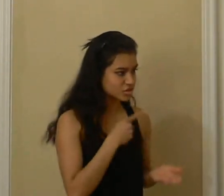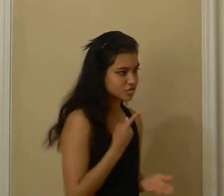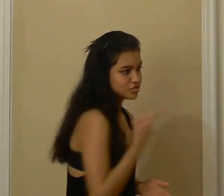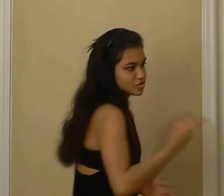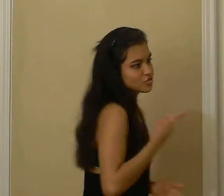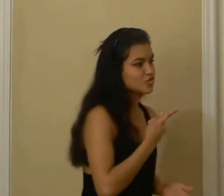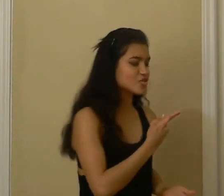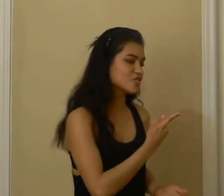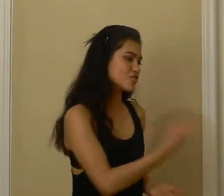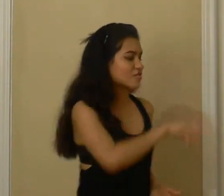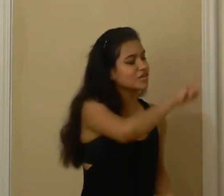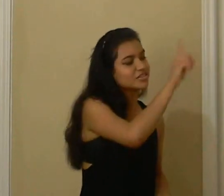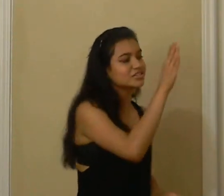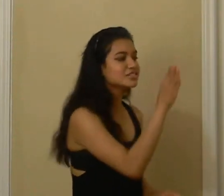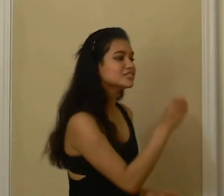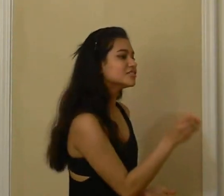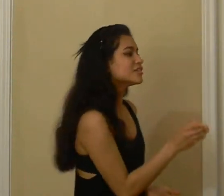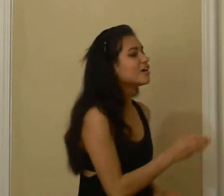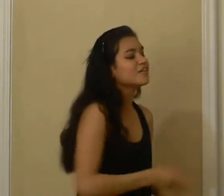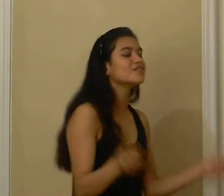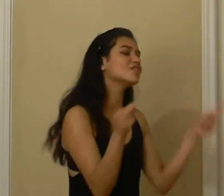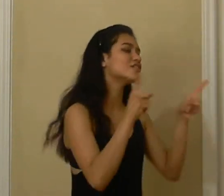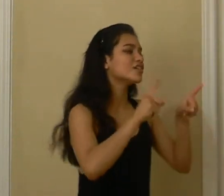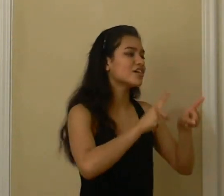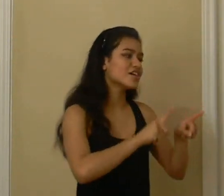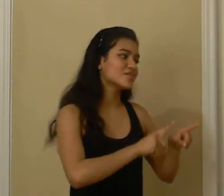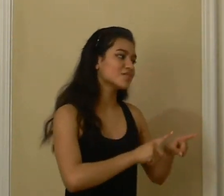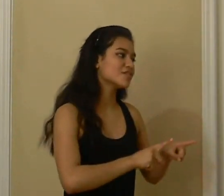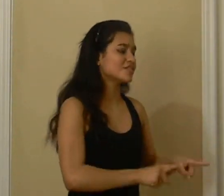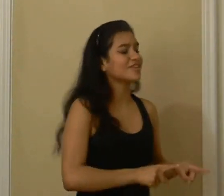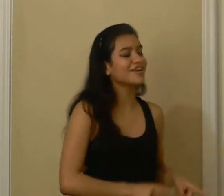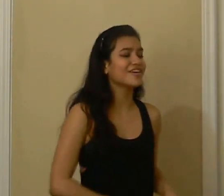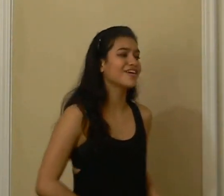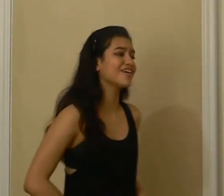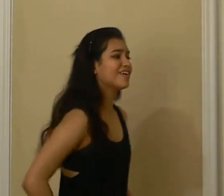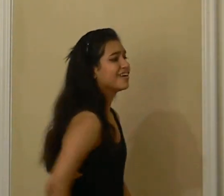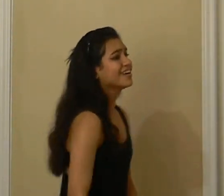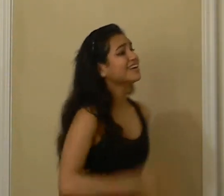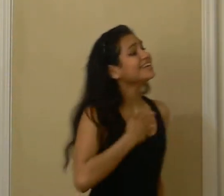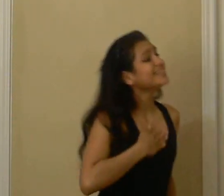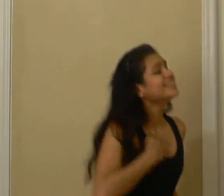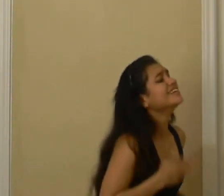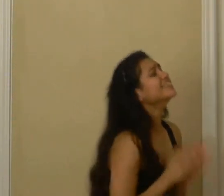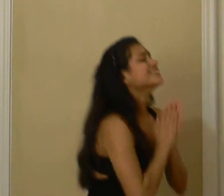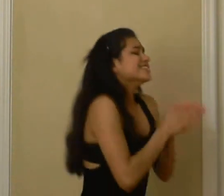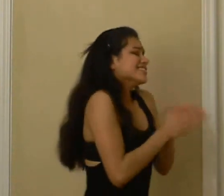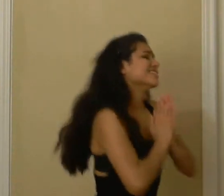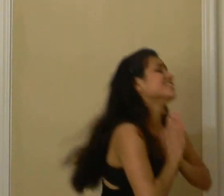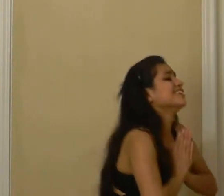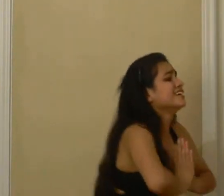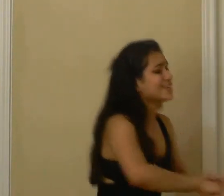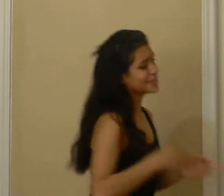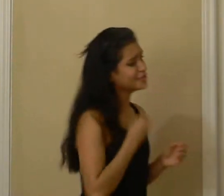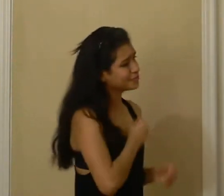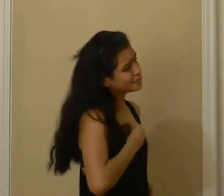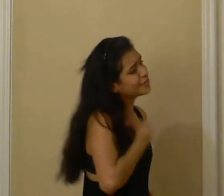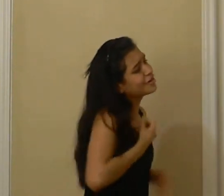Siempre y cuando sea honesto Y no, ya para qué pedir perdón